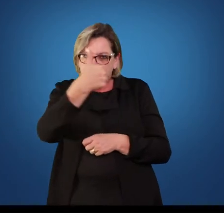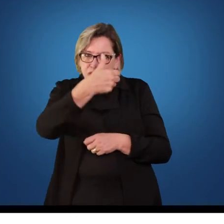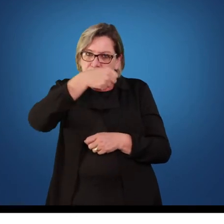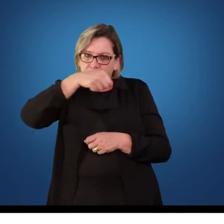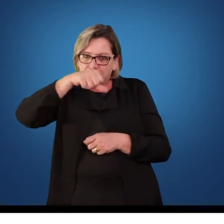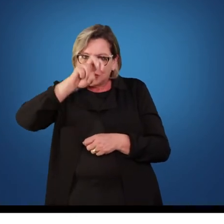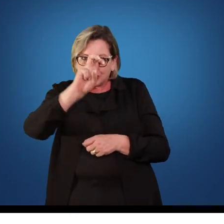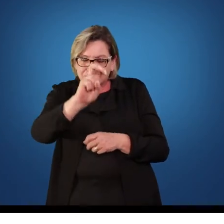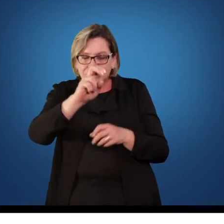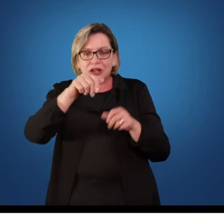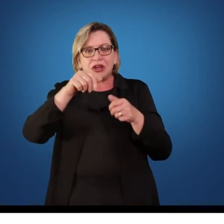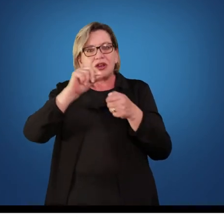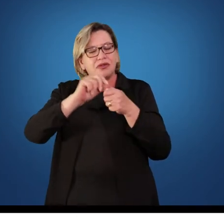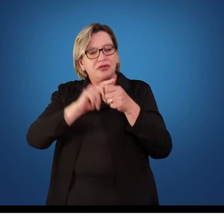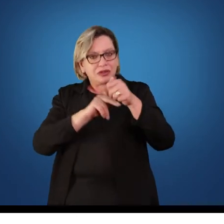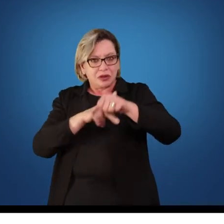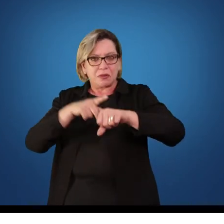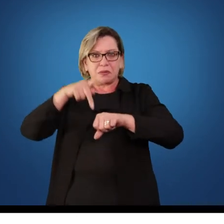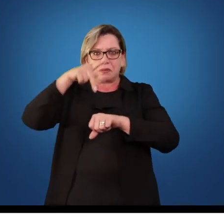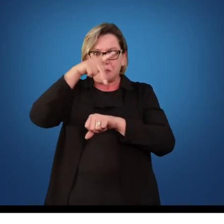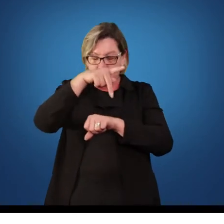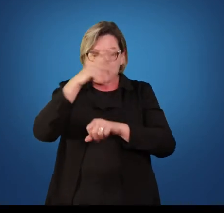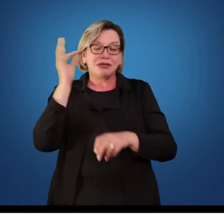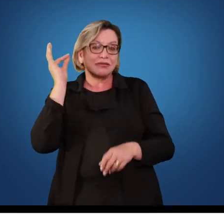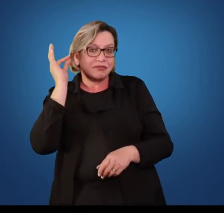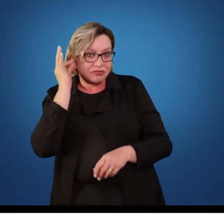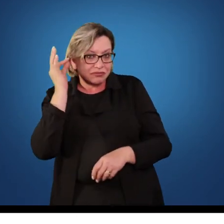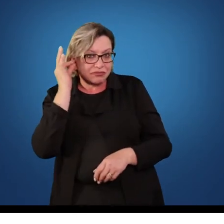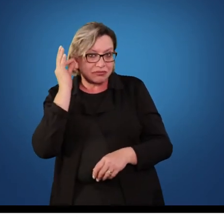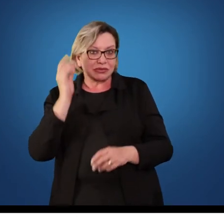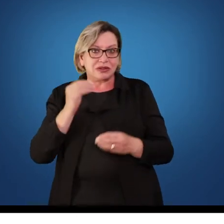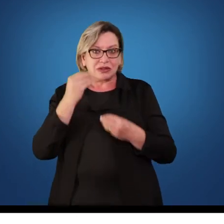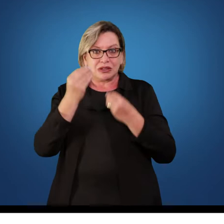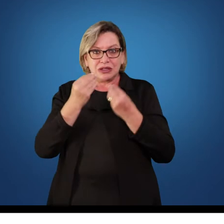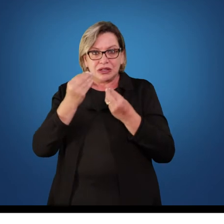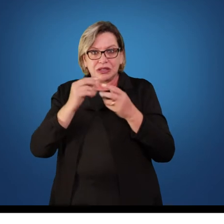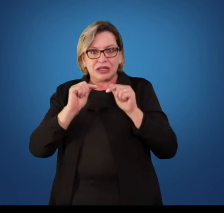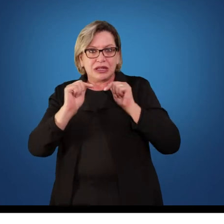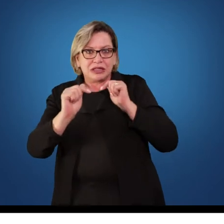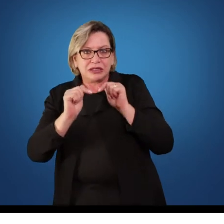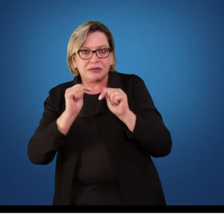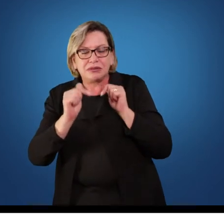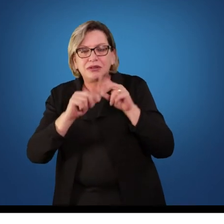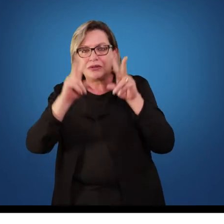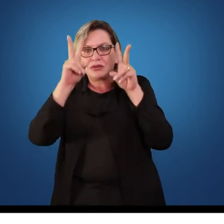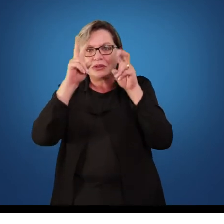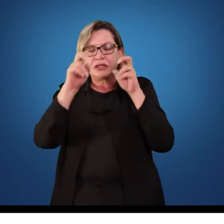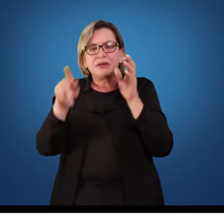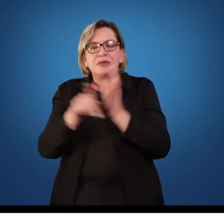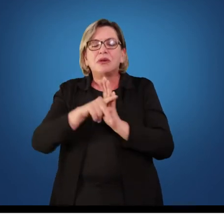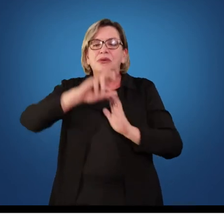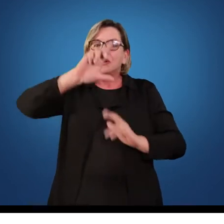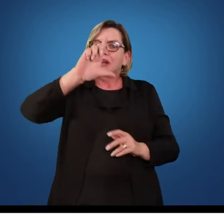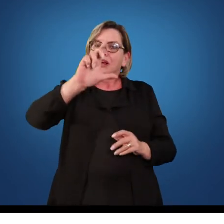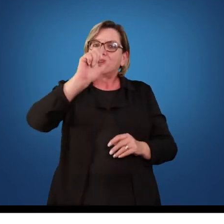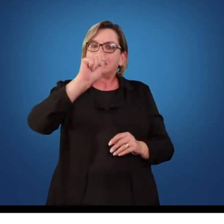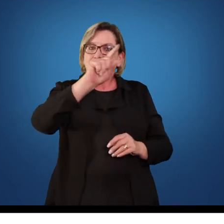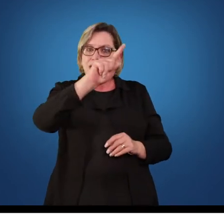ainda na Universidade Estadual de Ponta Grossa, onde eu trabalhei com os temas voltados ao lazer e a formação do